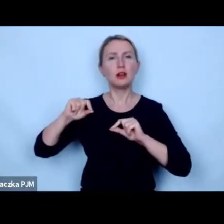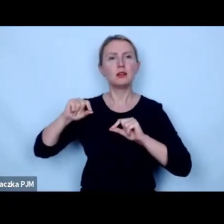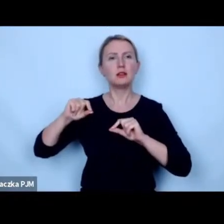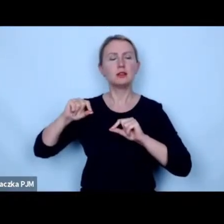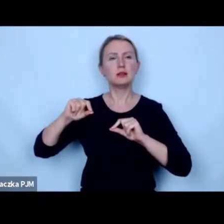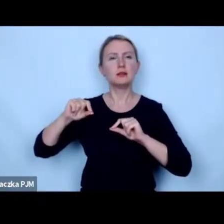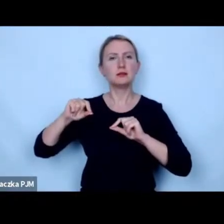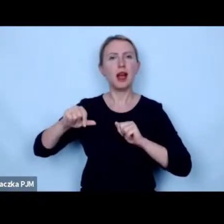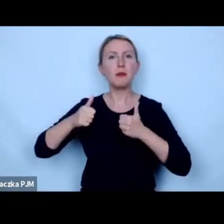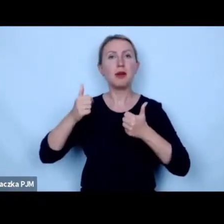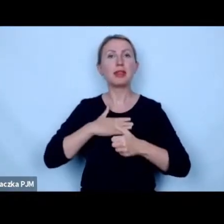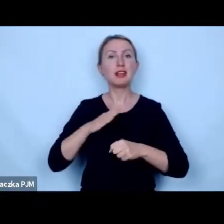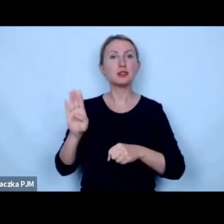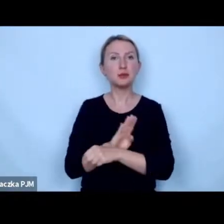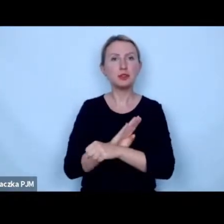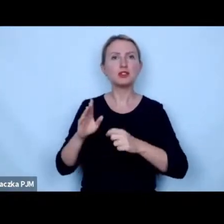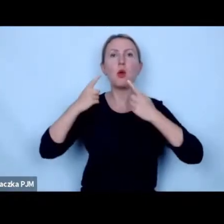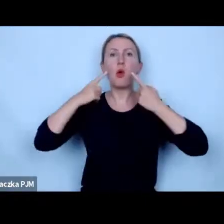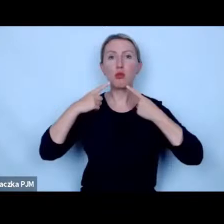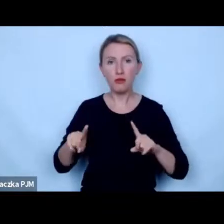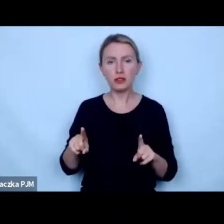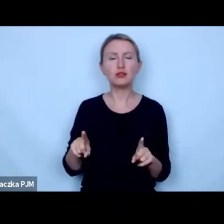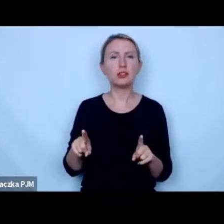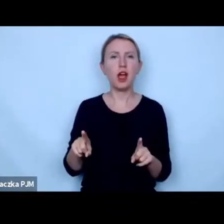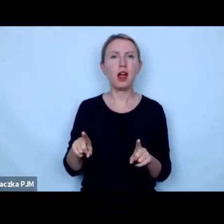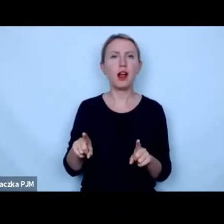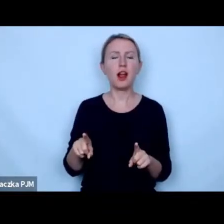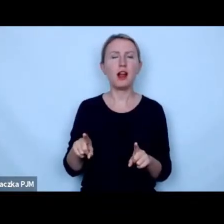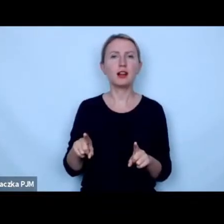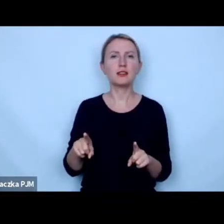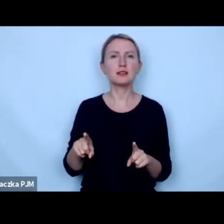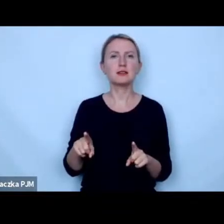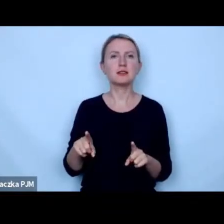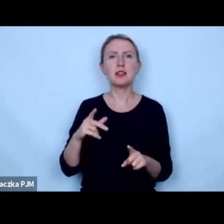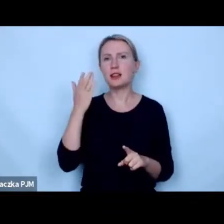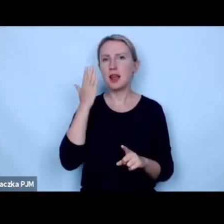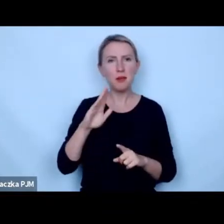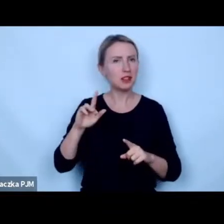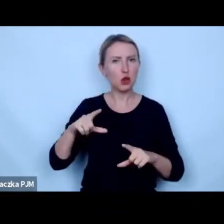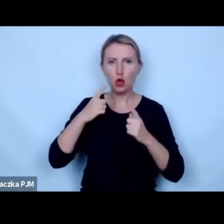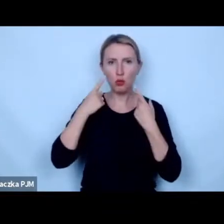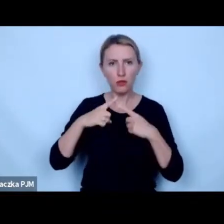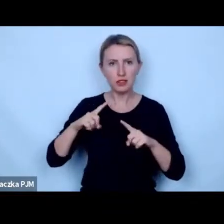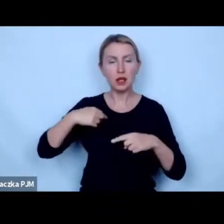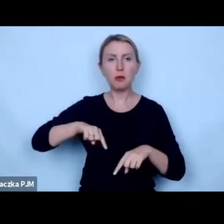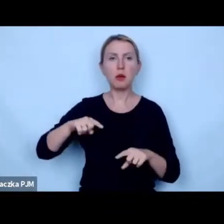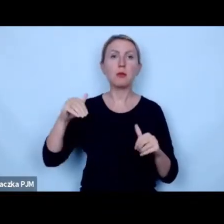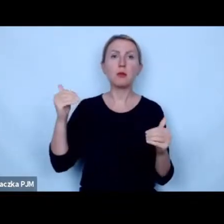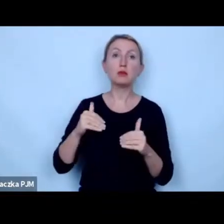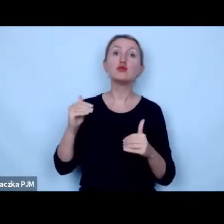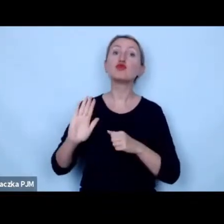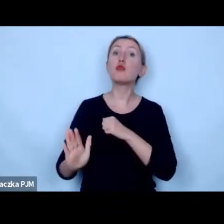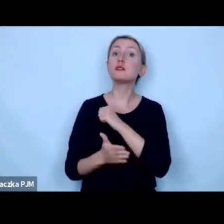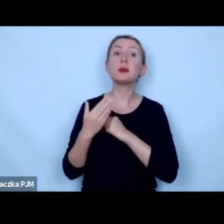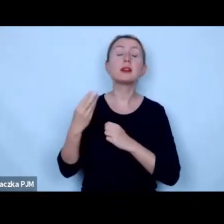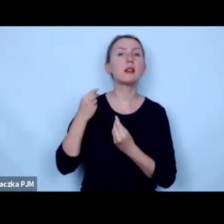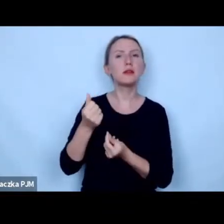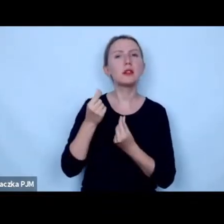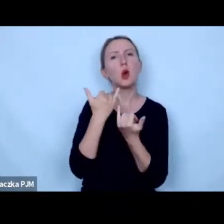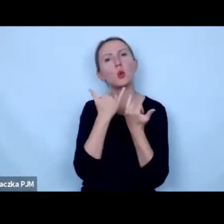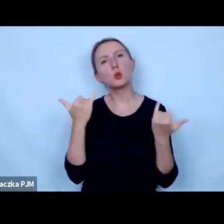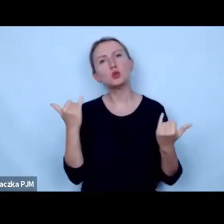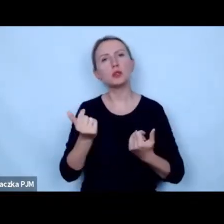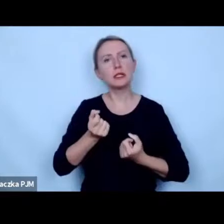żeby po prostu ten nasz biznes był odpowiedzialny jak tylko najbardziej jak możemy jest wspieranie finansowe różnych